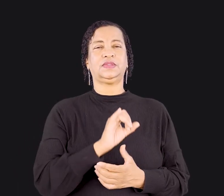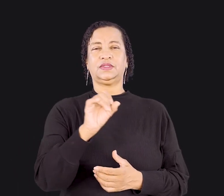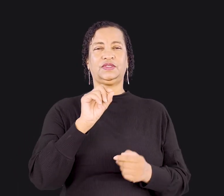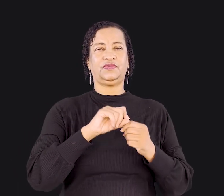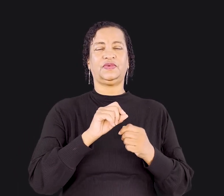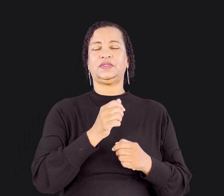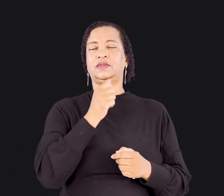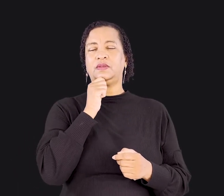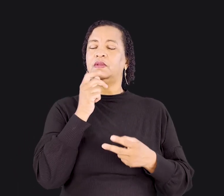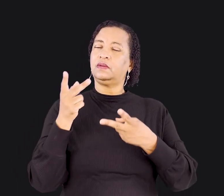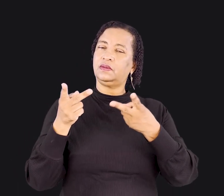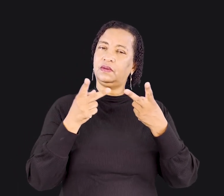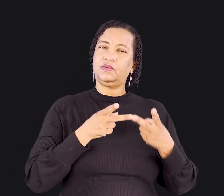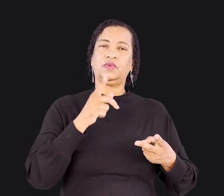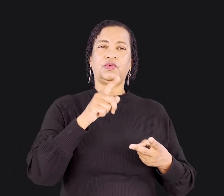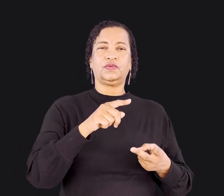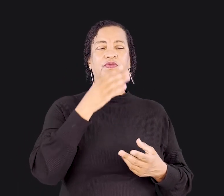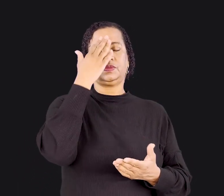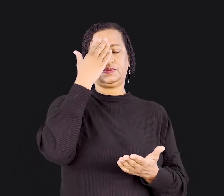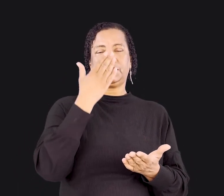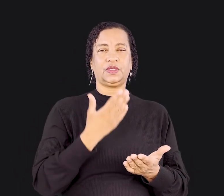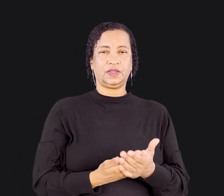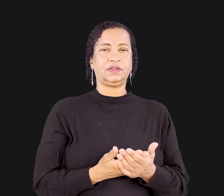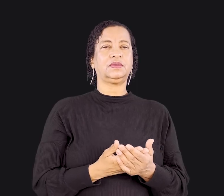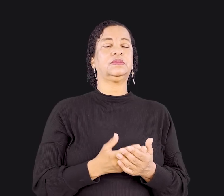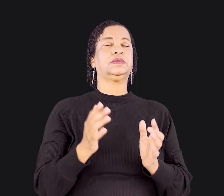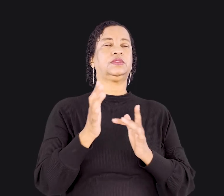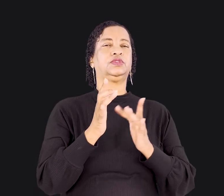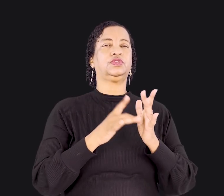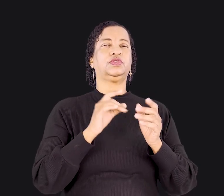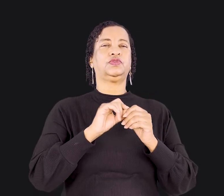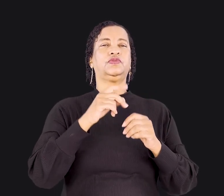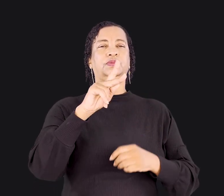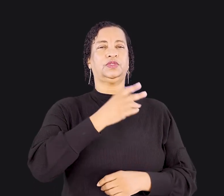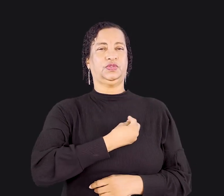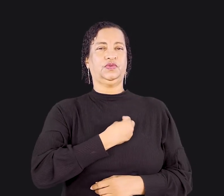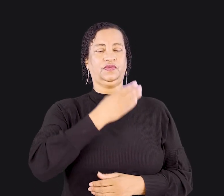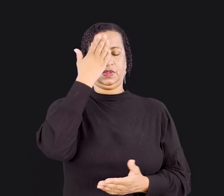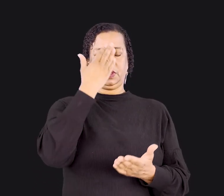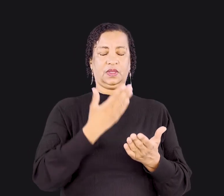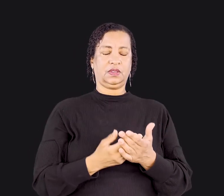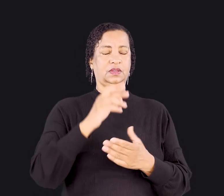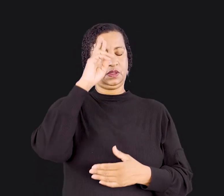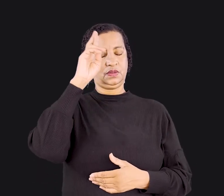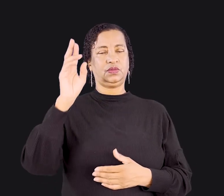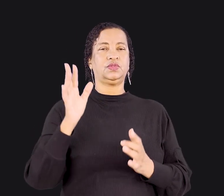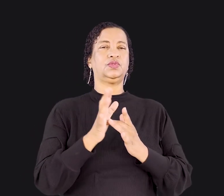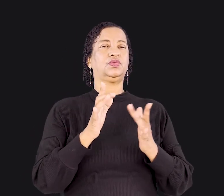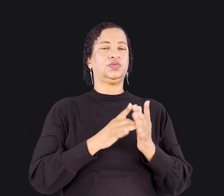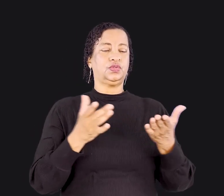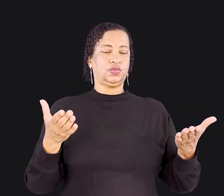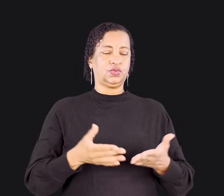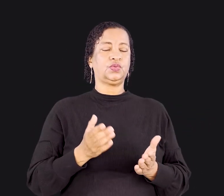ainda não fez isso, eu convido a crer no que ele fez por você. Creia no Senhor Jesus hoje e siga o seu caminho.